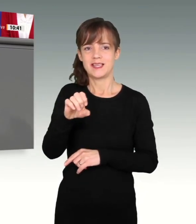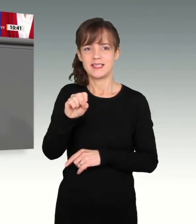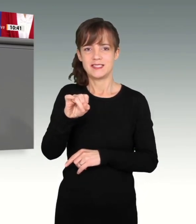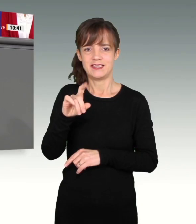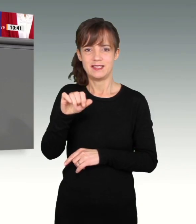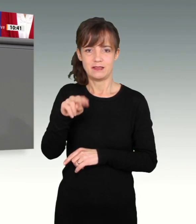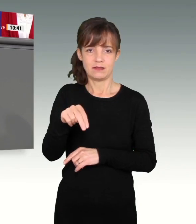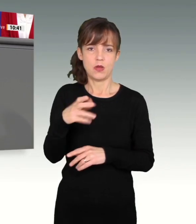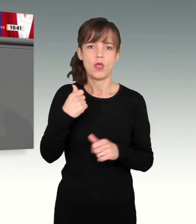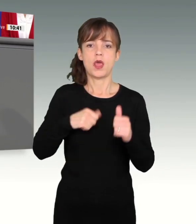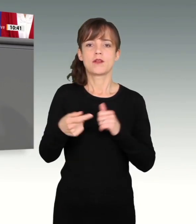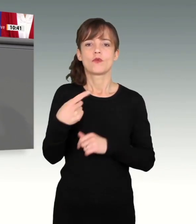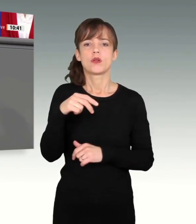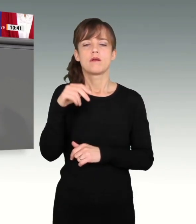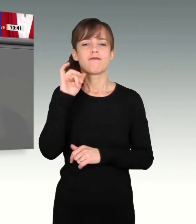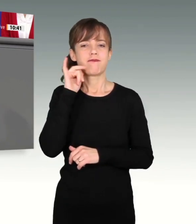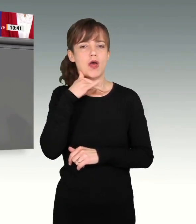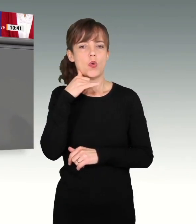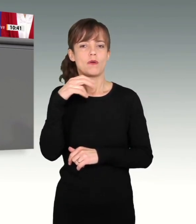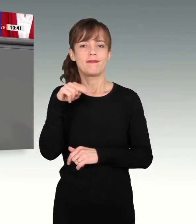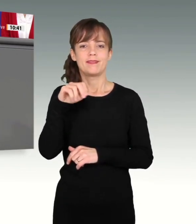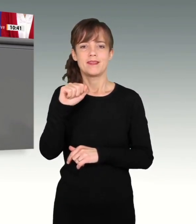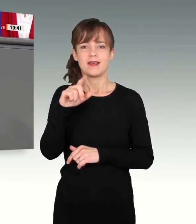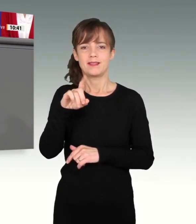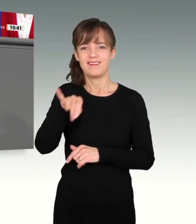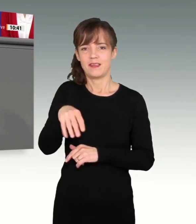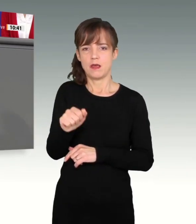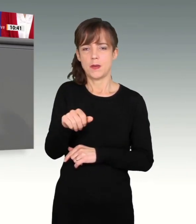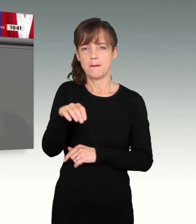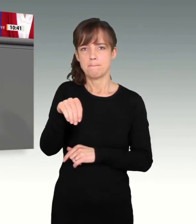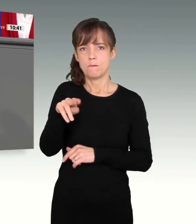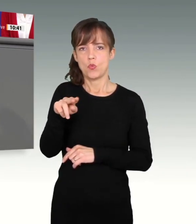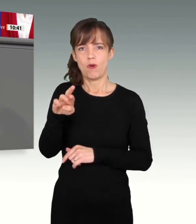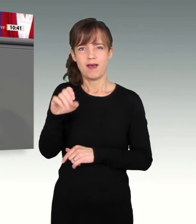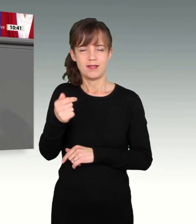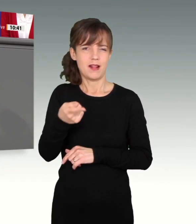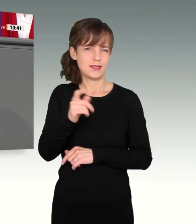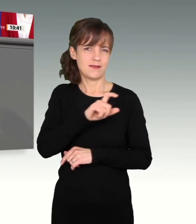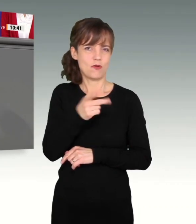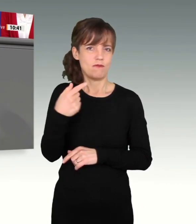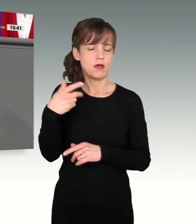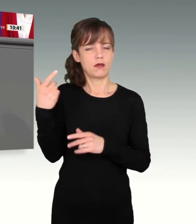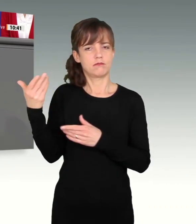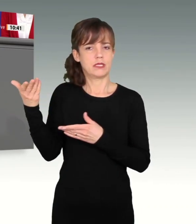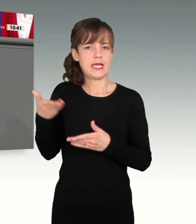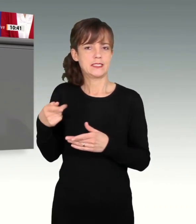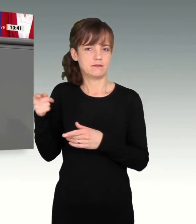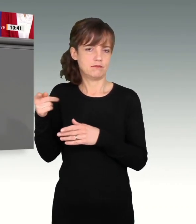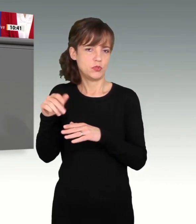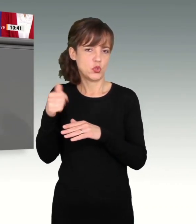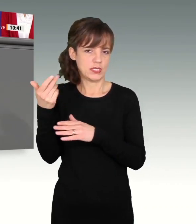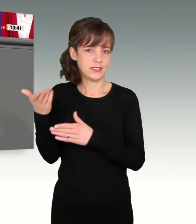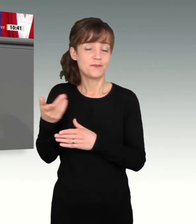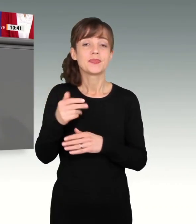Bundeskanzlers vergangene Woche einen ganz besonderen Gast auf unserer Tribüne hier. Am 3. August 2014